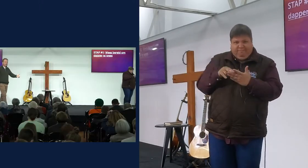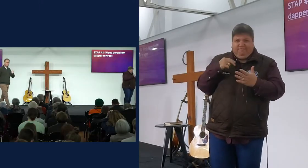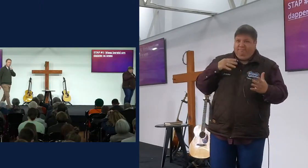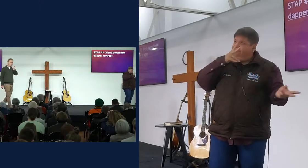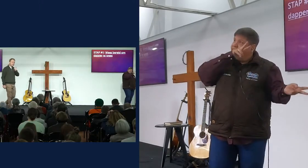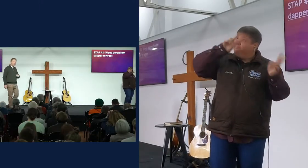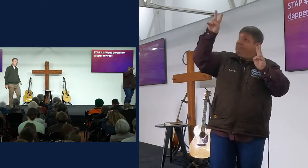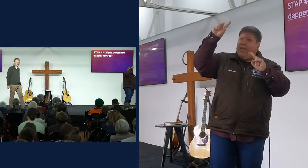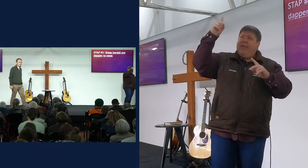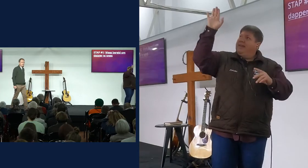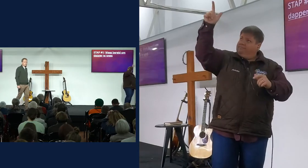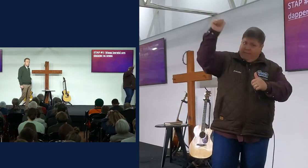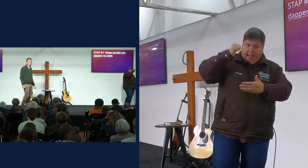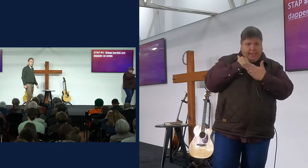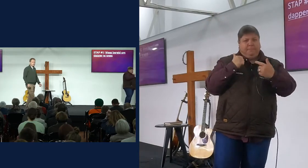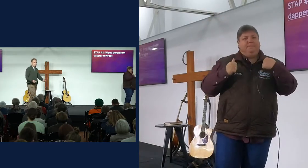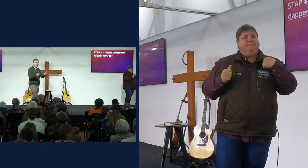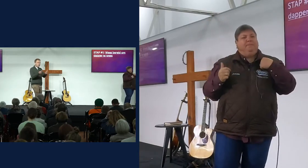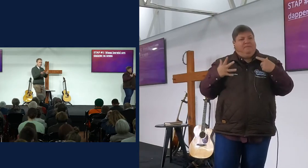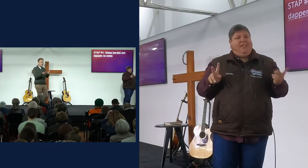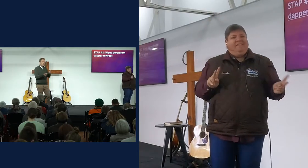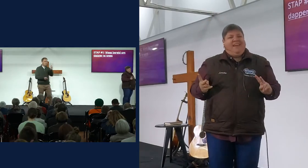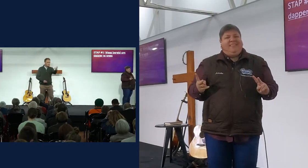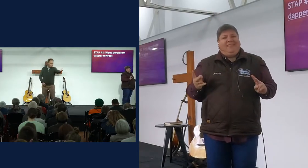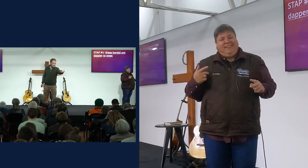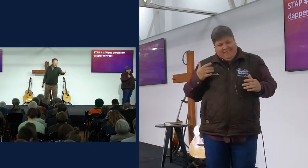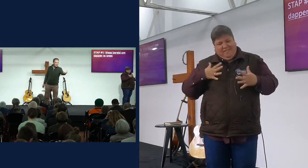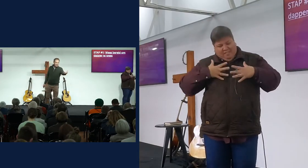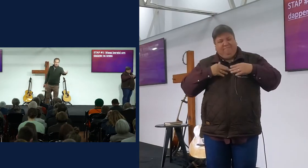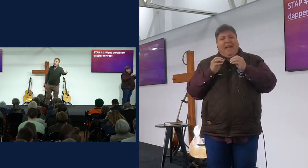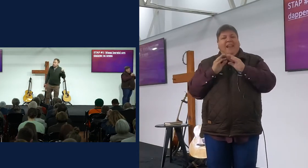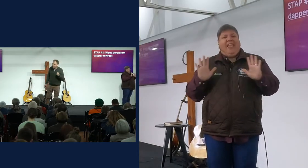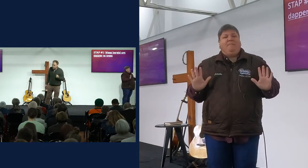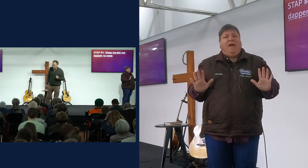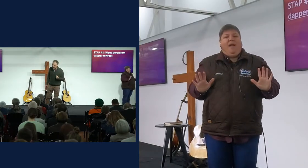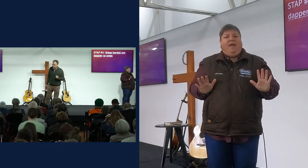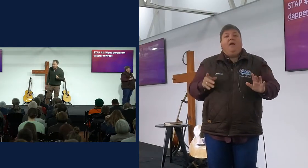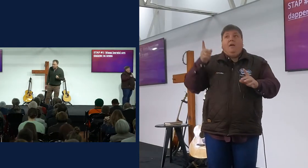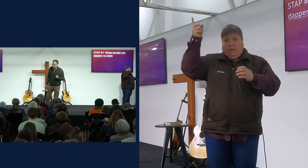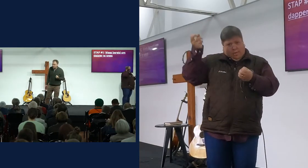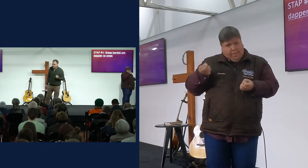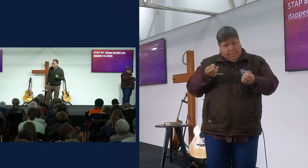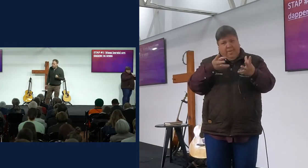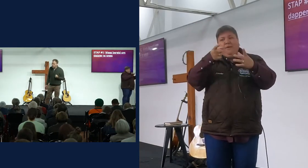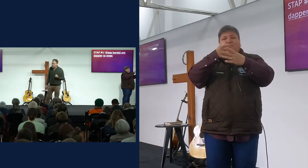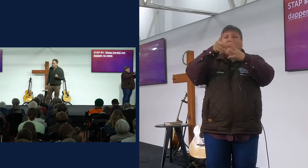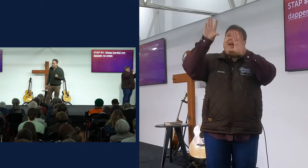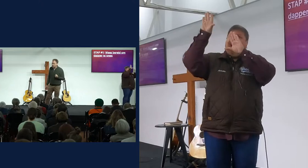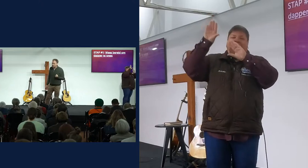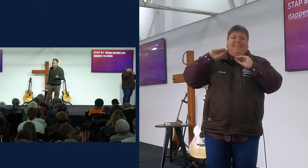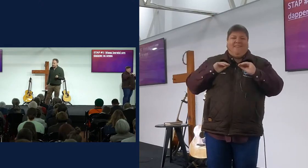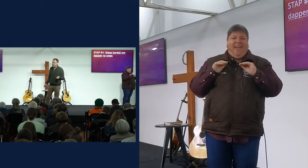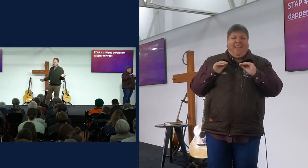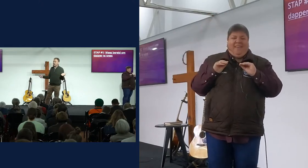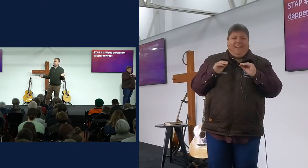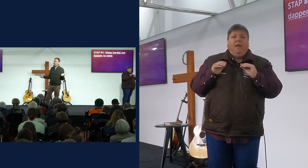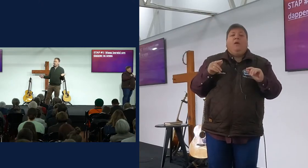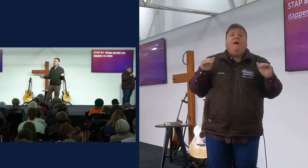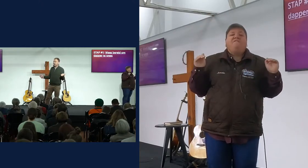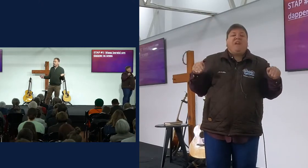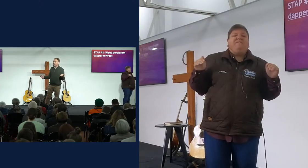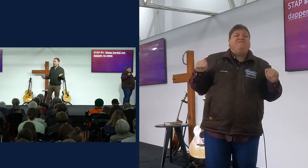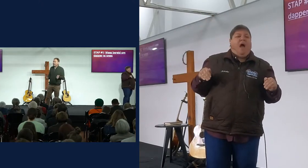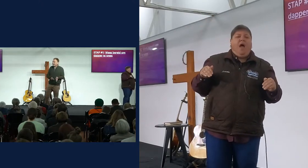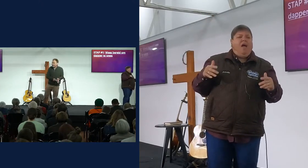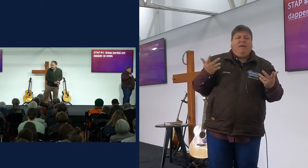verander, want weet jy, hier is die realiteit, die heren bied vir jou die verandering, maar jy moet het vat, dit kom nie van self nie, ek kan nie net sê, heren verander my